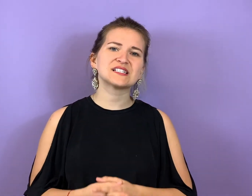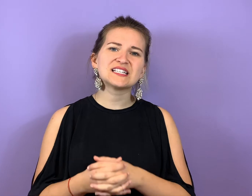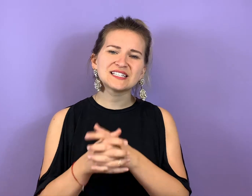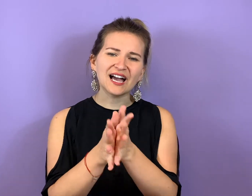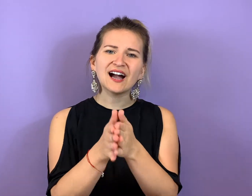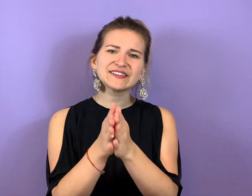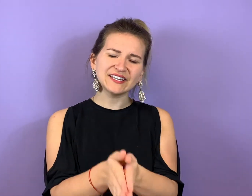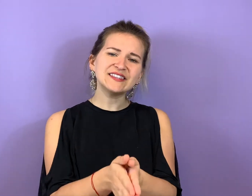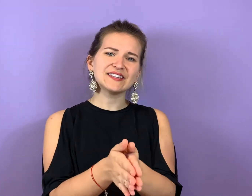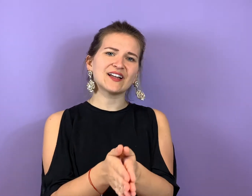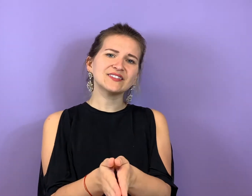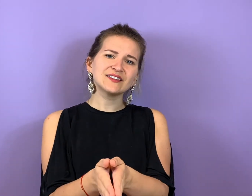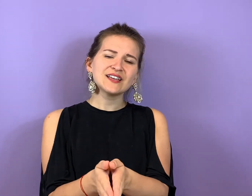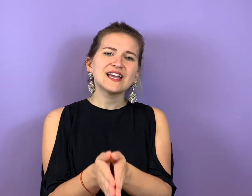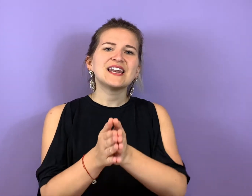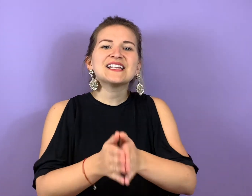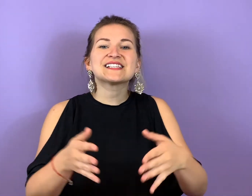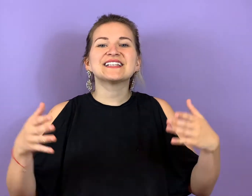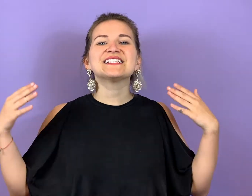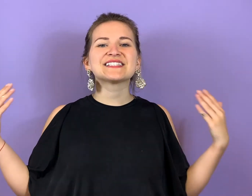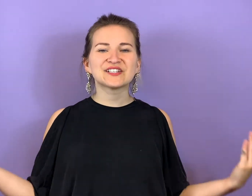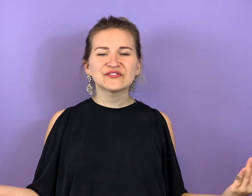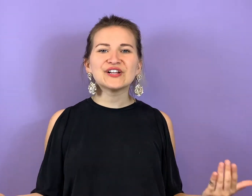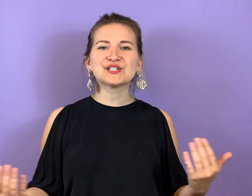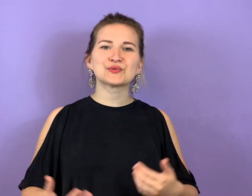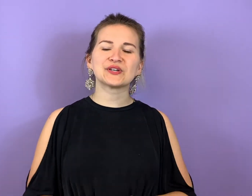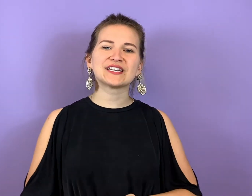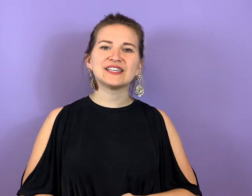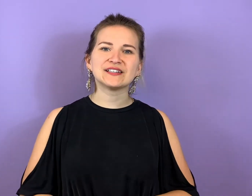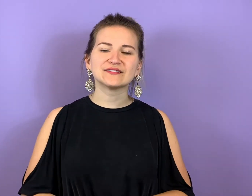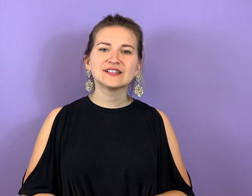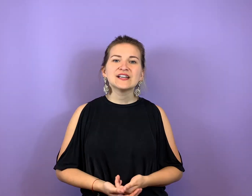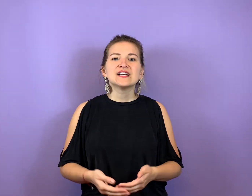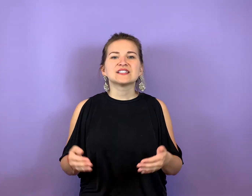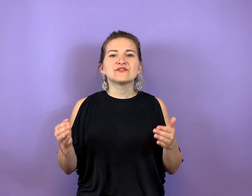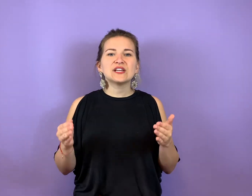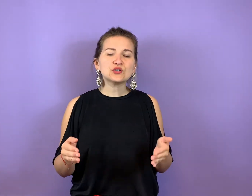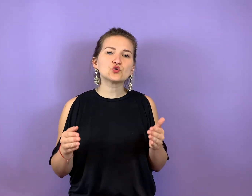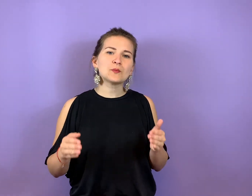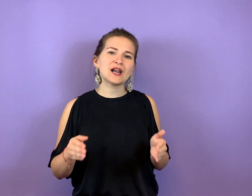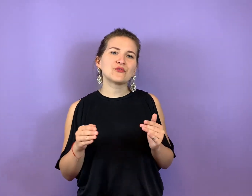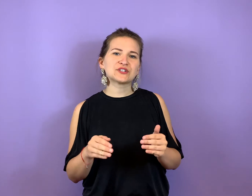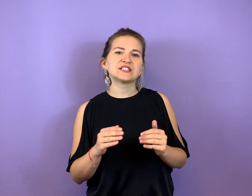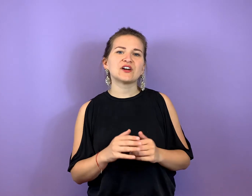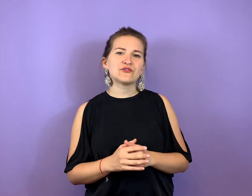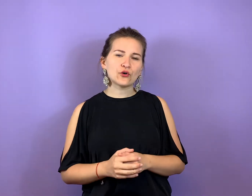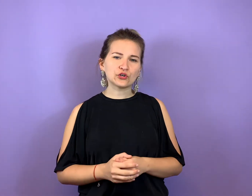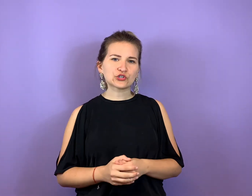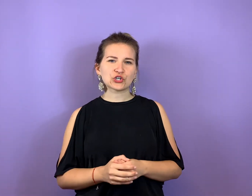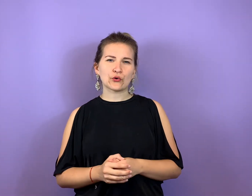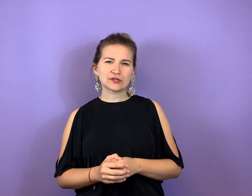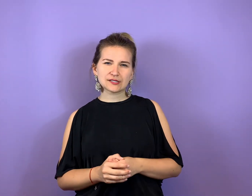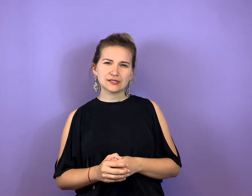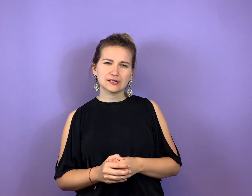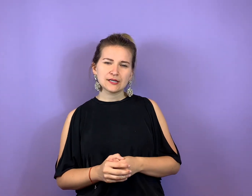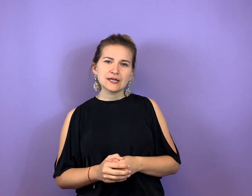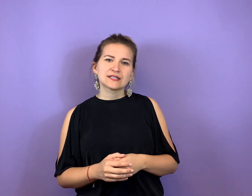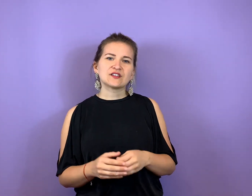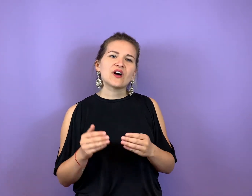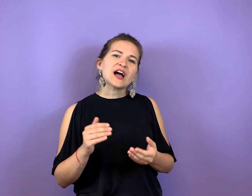die dich daran hindern, letztendlich deine Welt zu kreieren. Denn wenn du mal auf deine Erfolge schaust, dann waren